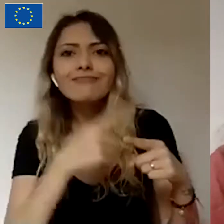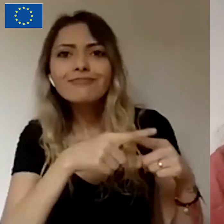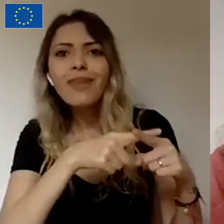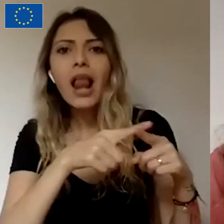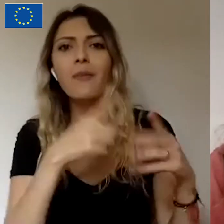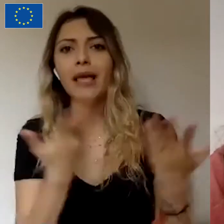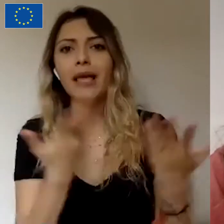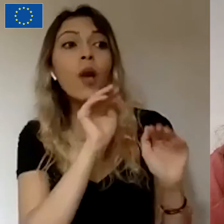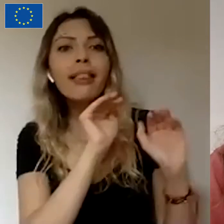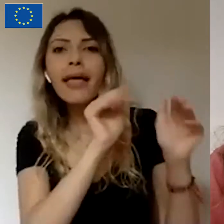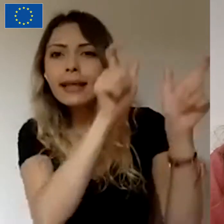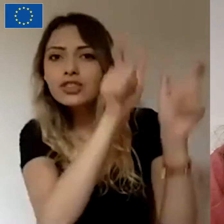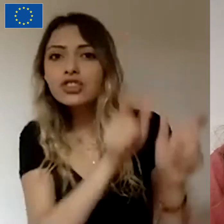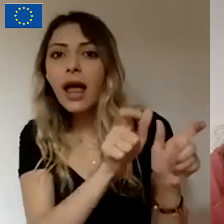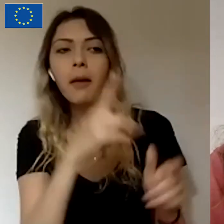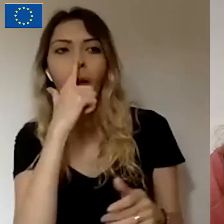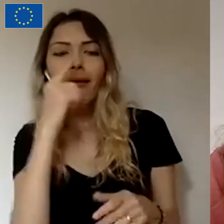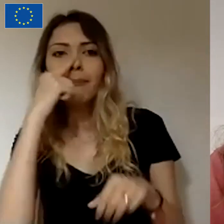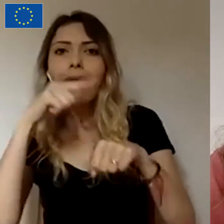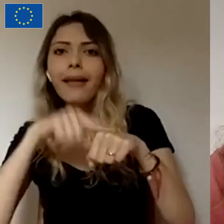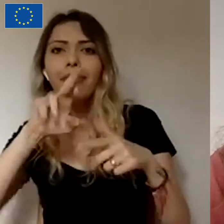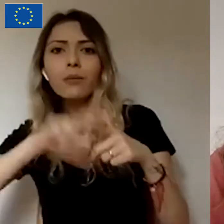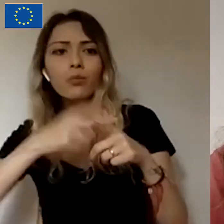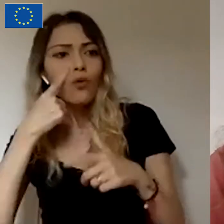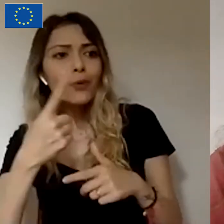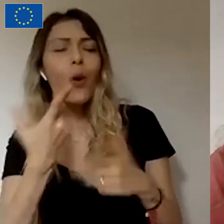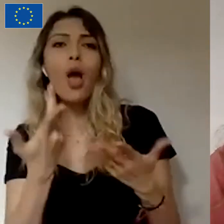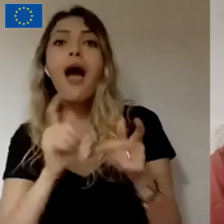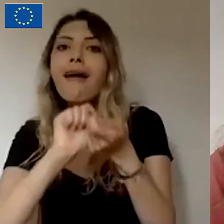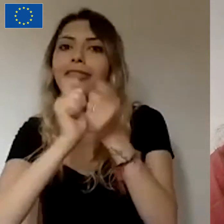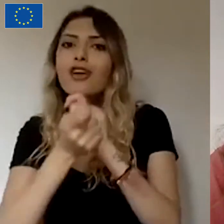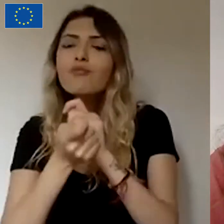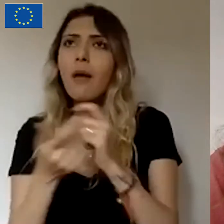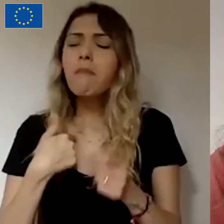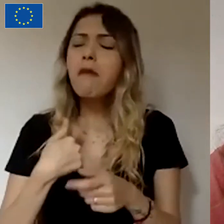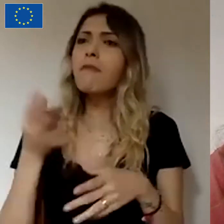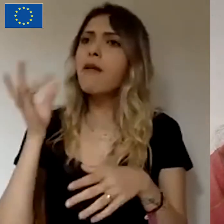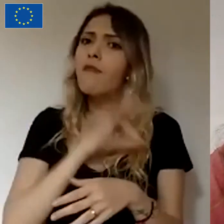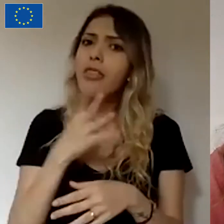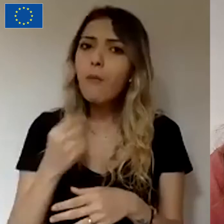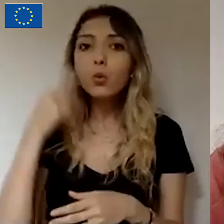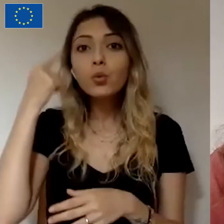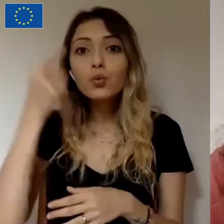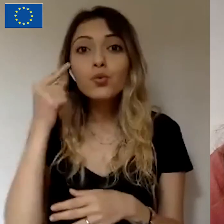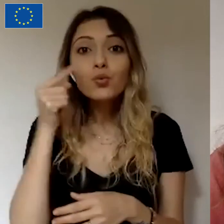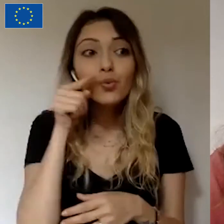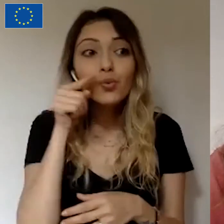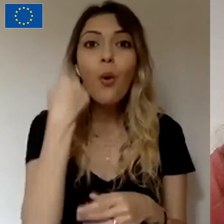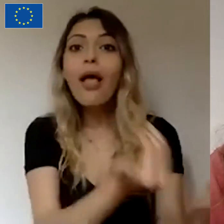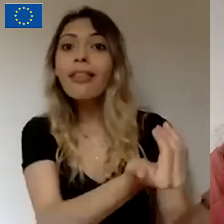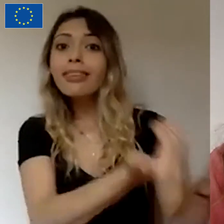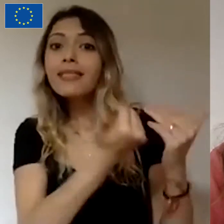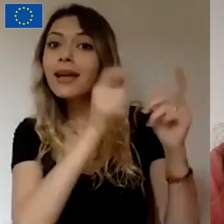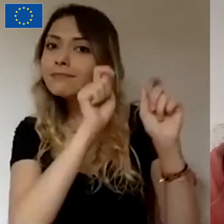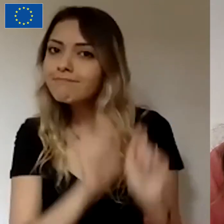projeleri destekleyerek kendilerini iyi hissedecekleri ve değişime katkıda bulunabileceklerini hissettikleri bir finansman